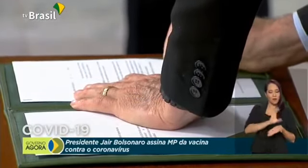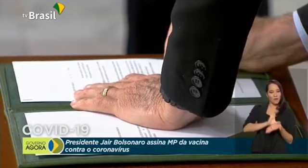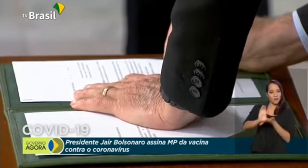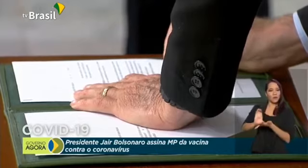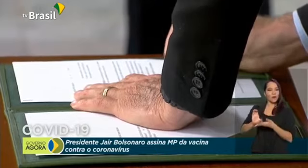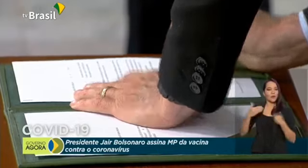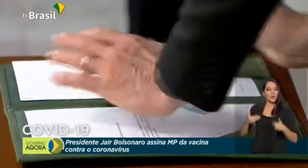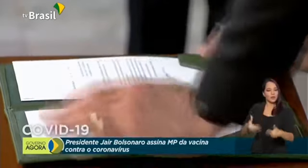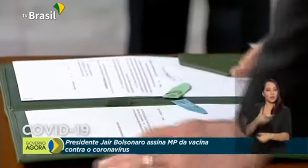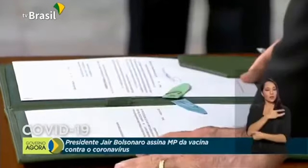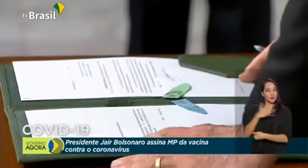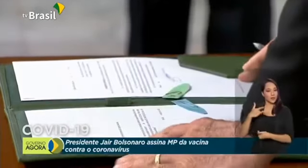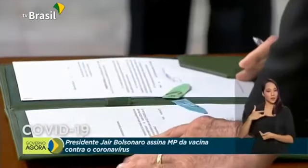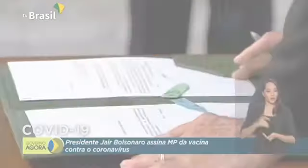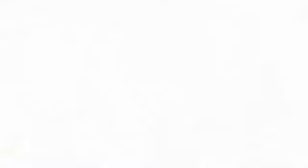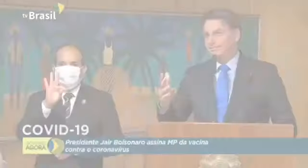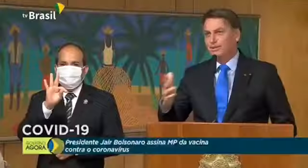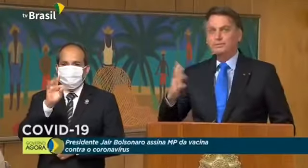Ministério da Saúde.